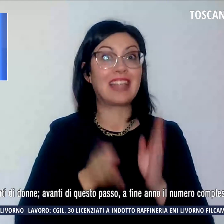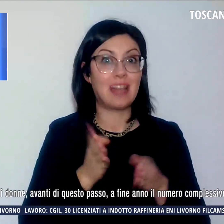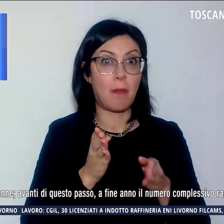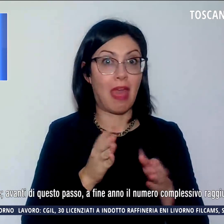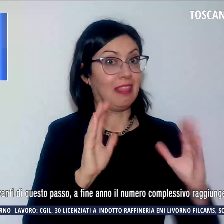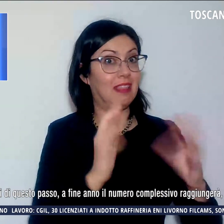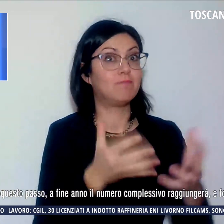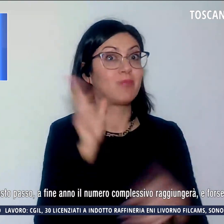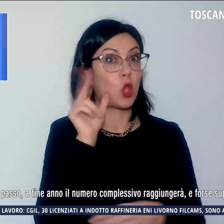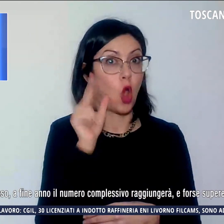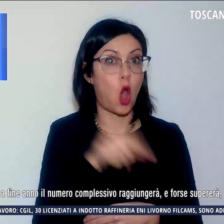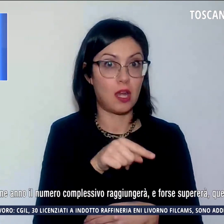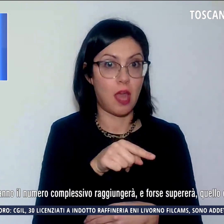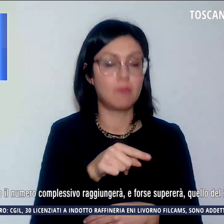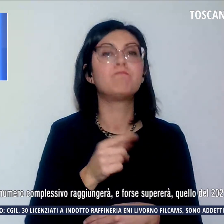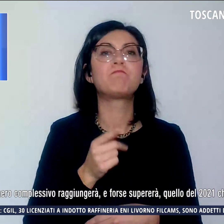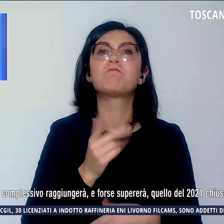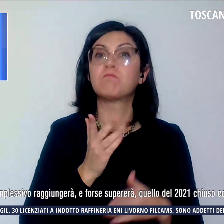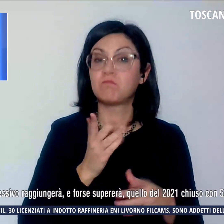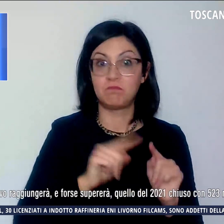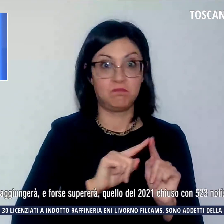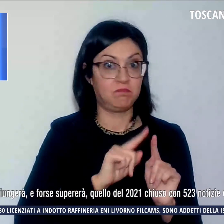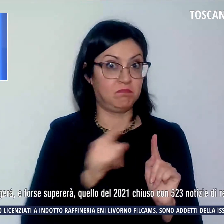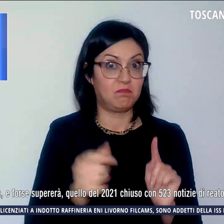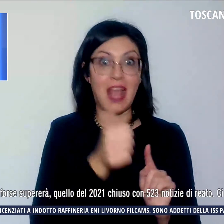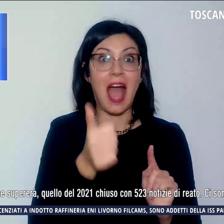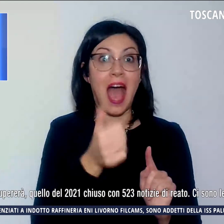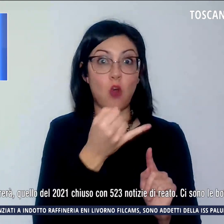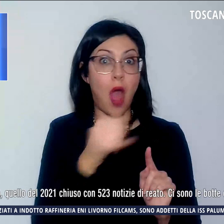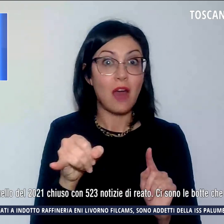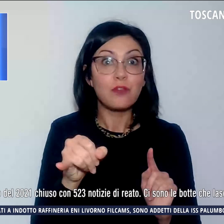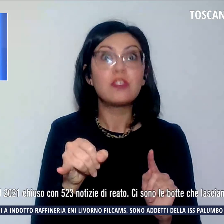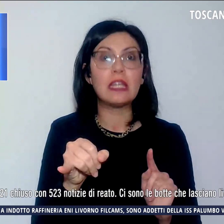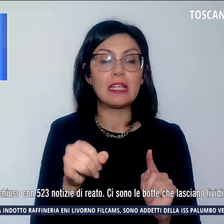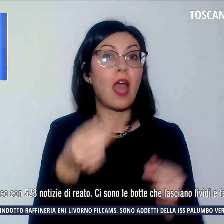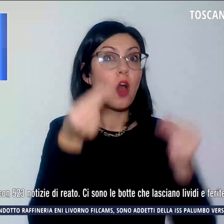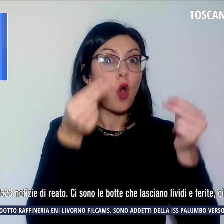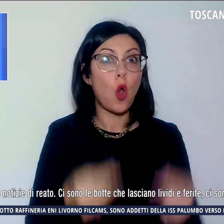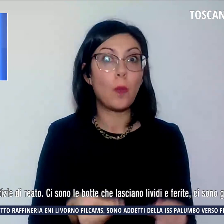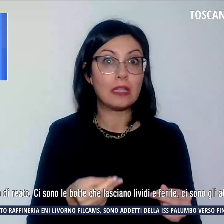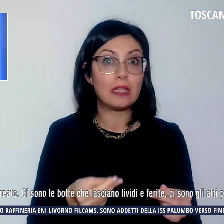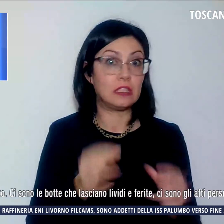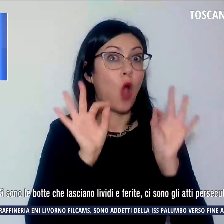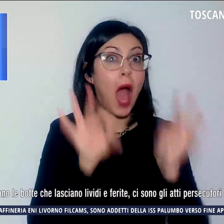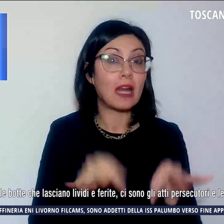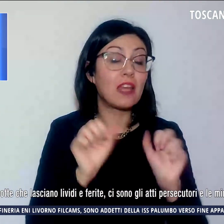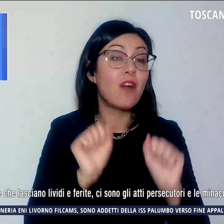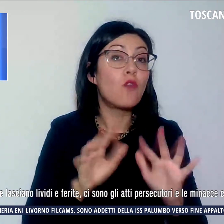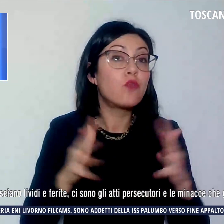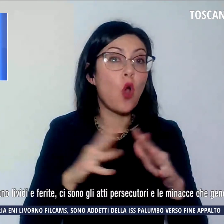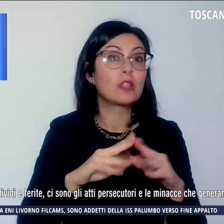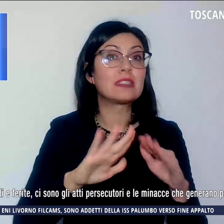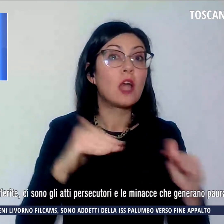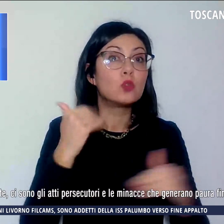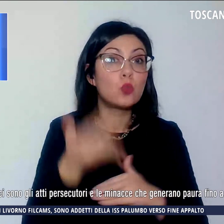Avanti di questo passo, a fine anno il numero complessivo raggiungerà e forse supererà quello del 2021,